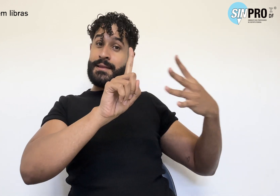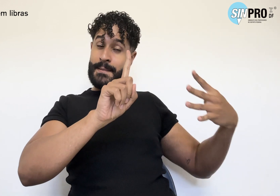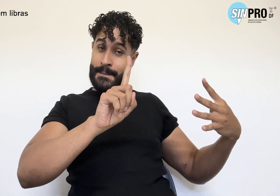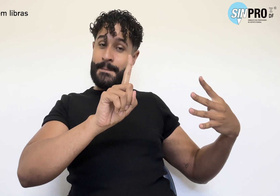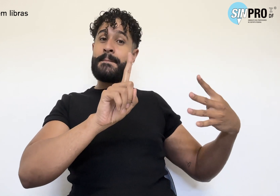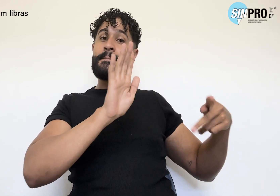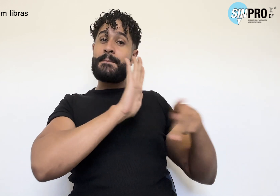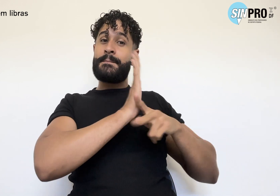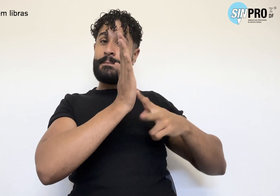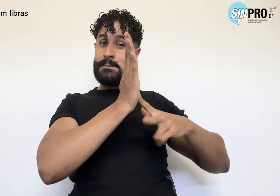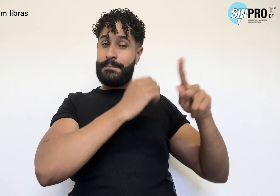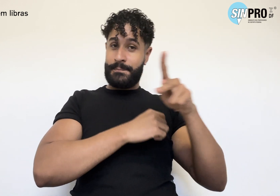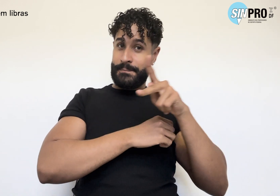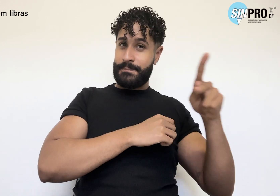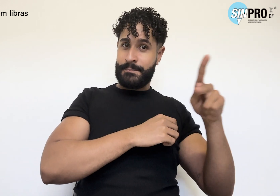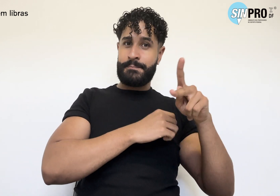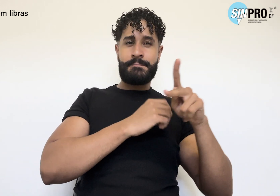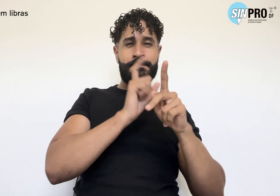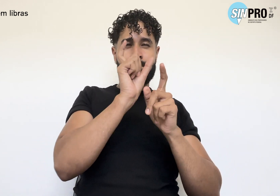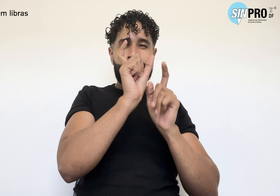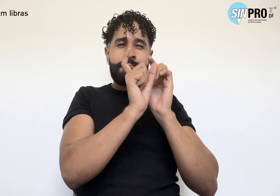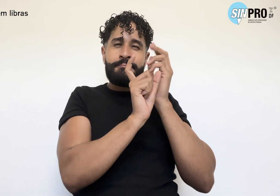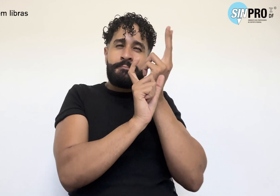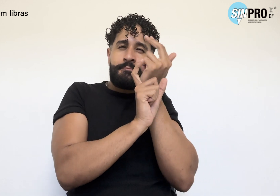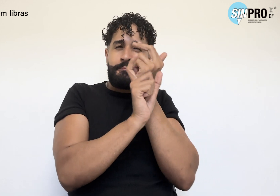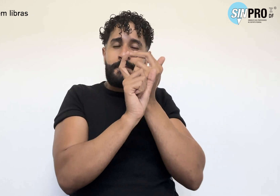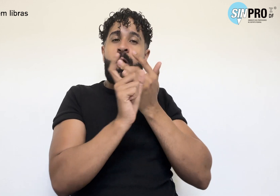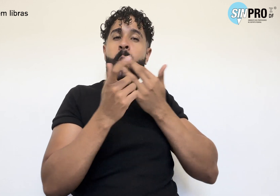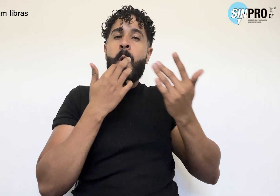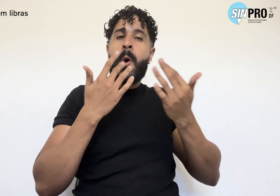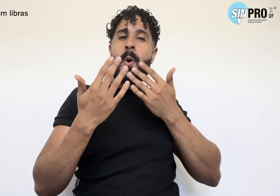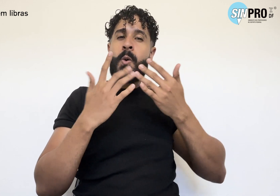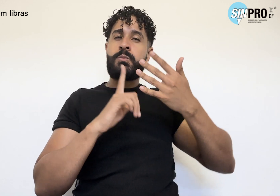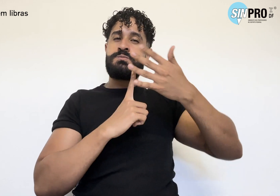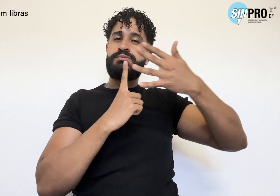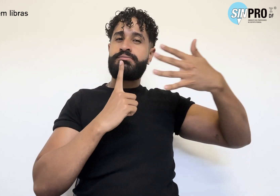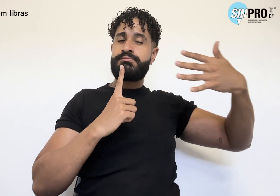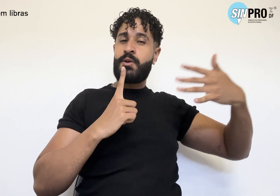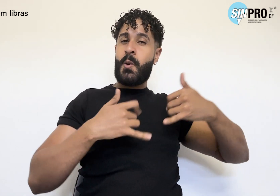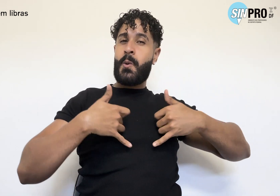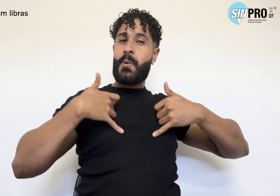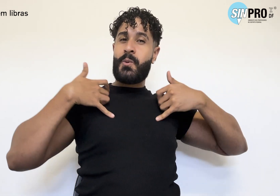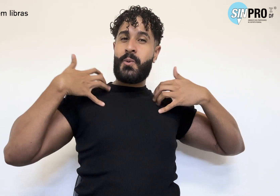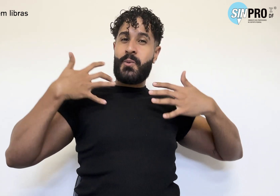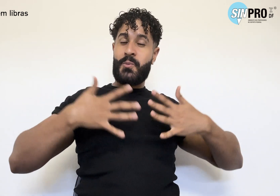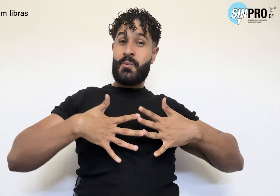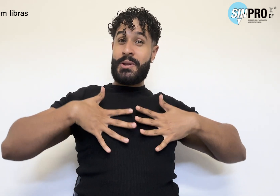+, do Simpro, personalizada com as cores do orgulho LGBTQIA PN+.